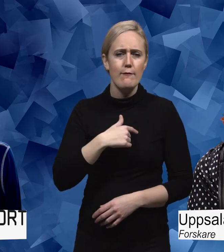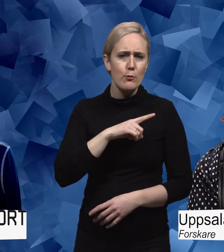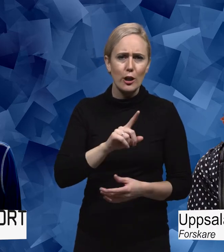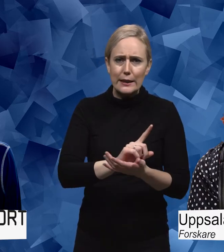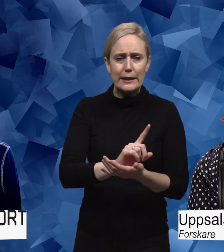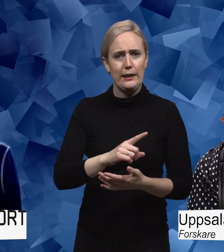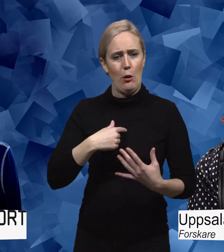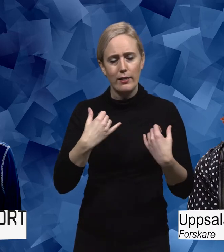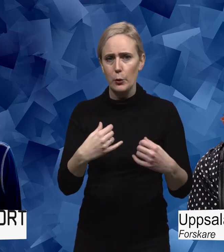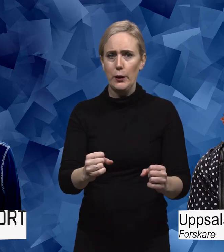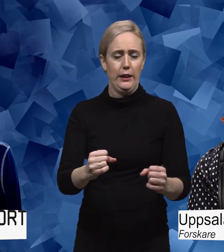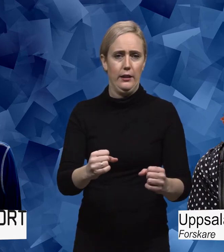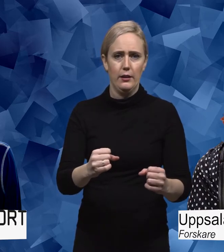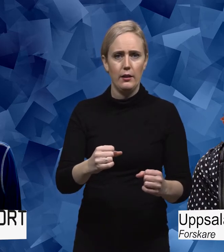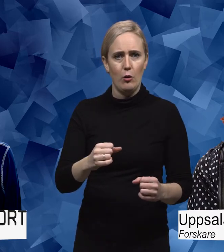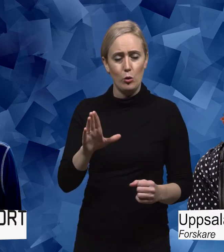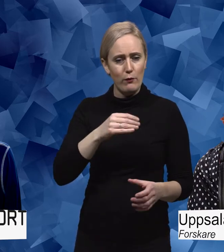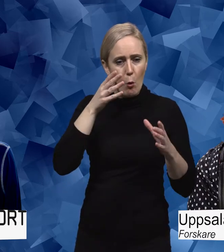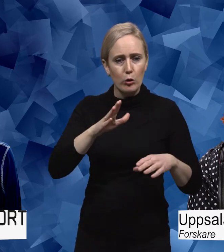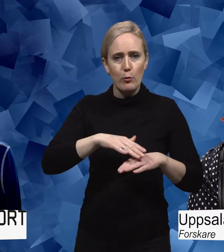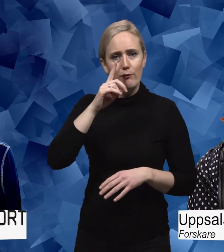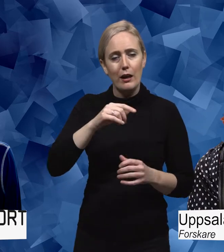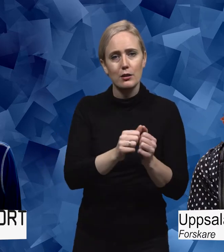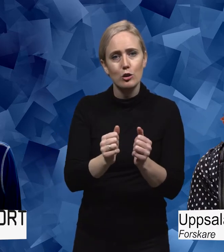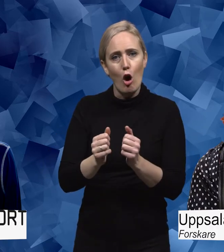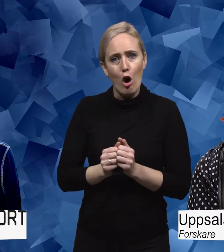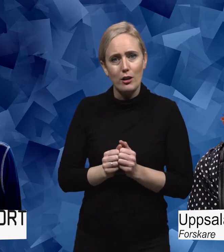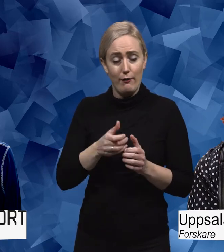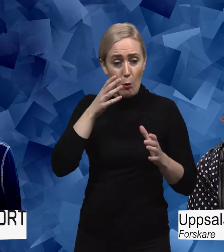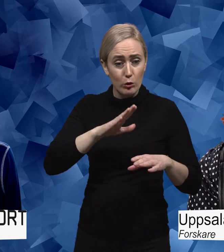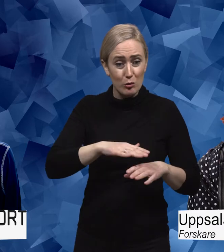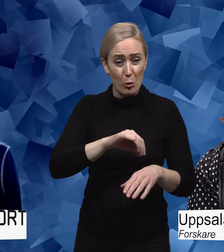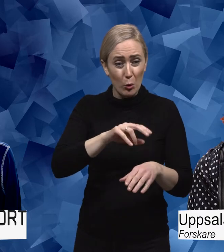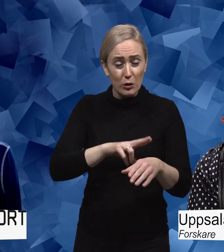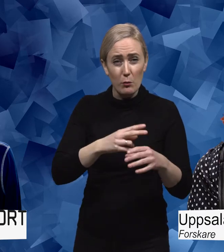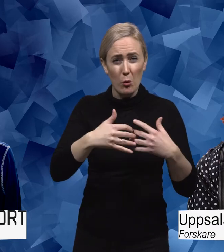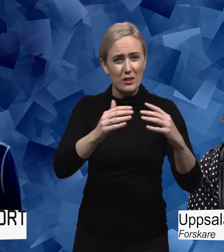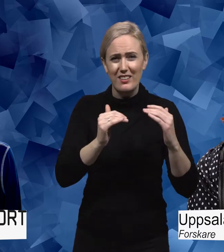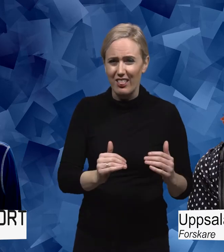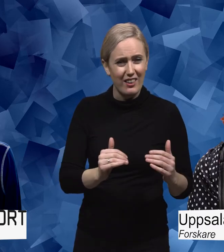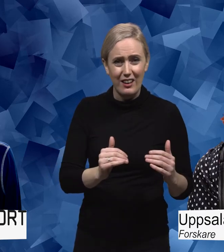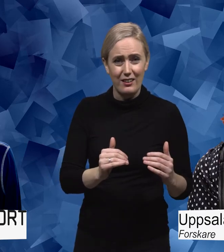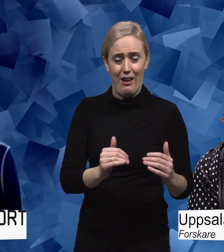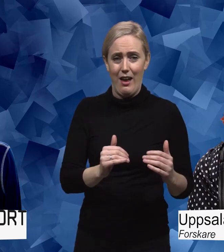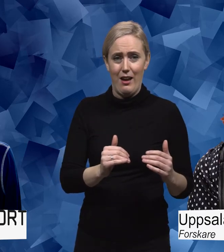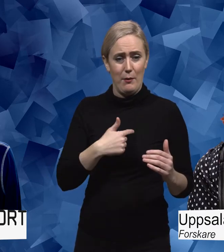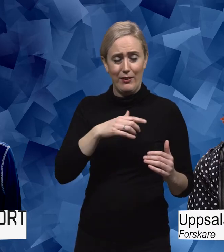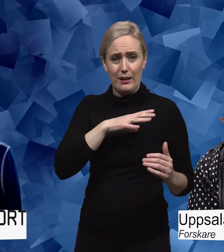fokus till det man inte vill ha fokus på, det vill säga sin sjukdom, sin funktionsnedsättning. Och särskilt då när man, till exempel i